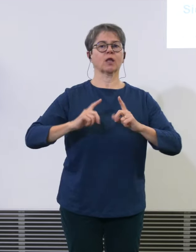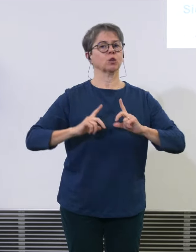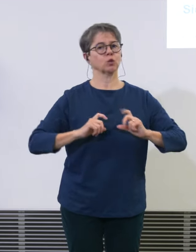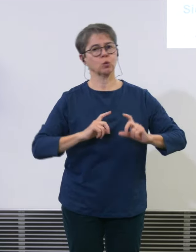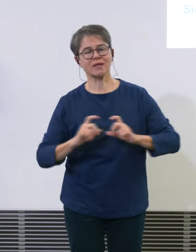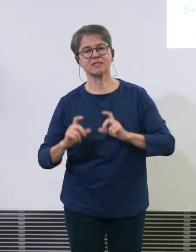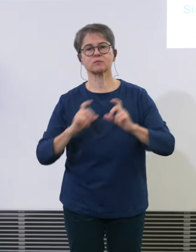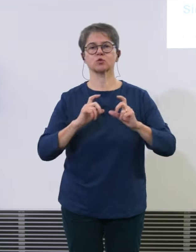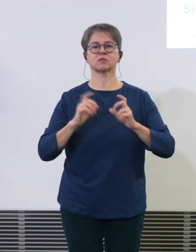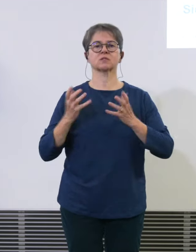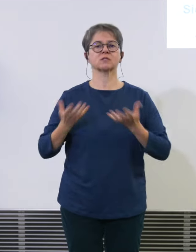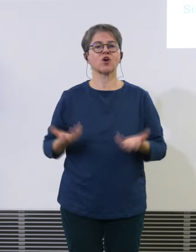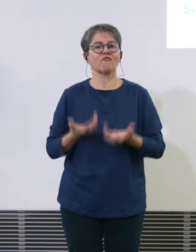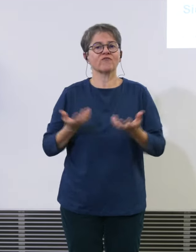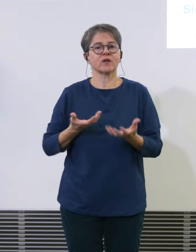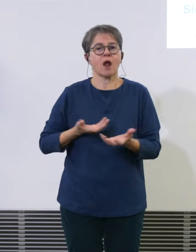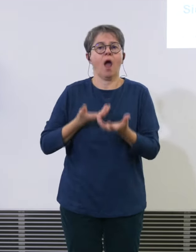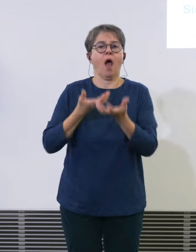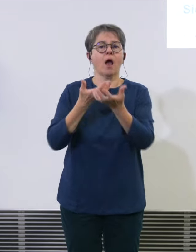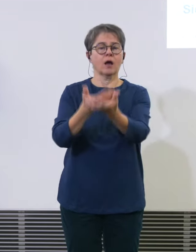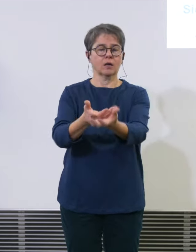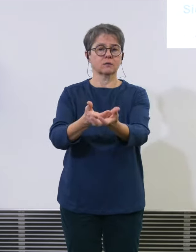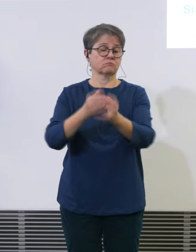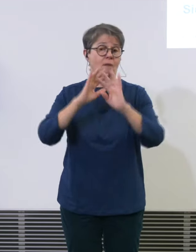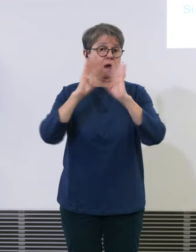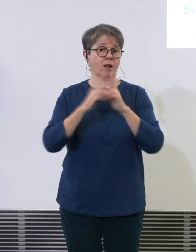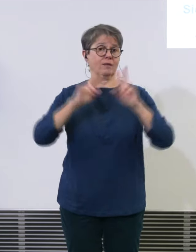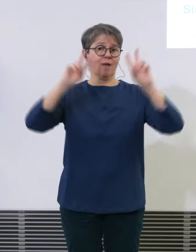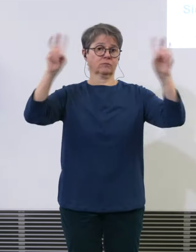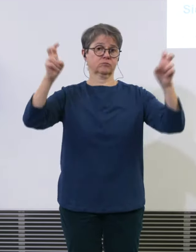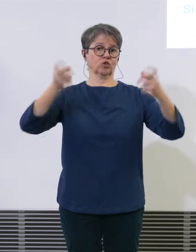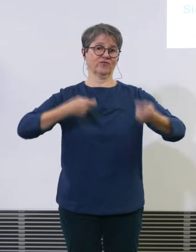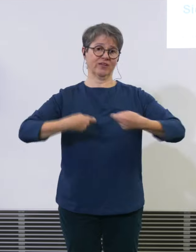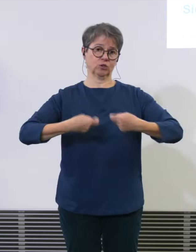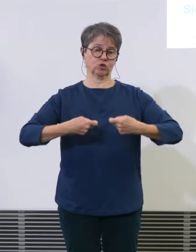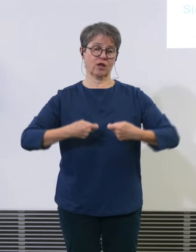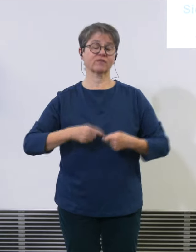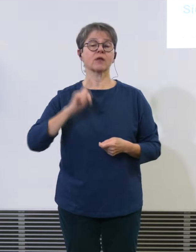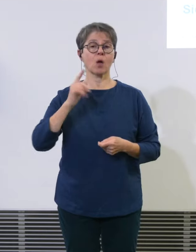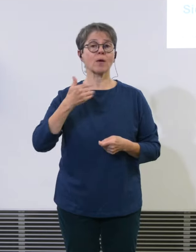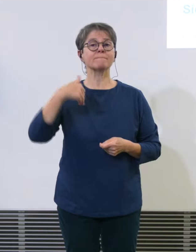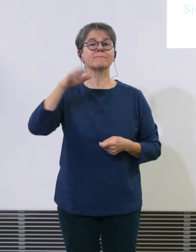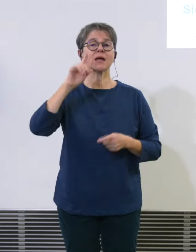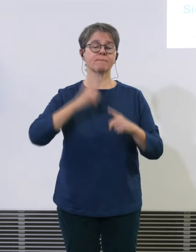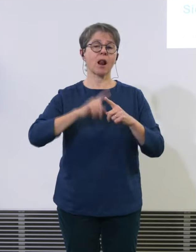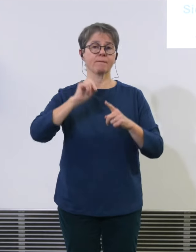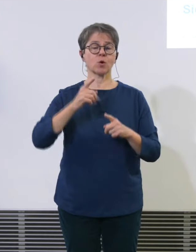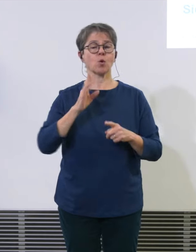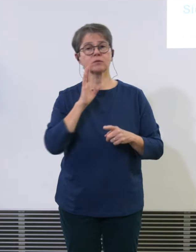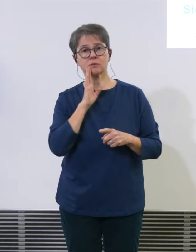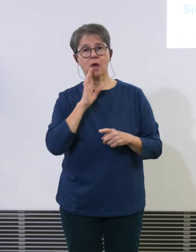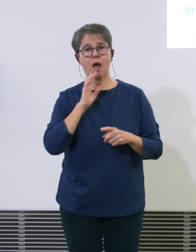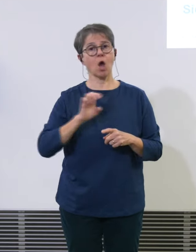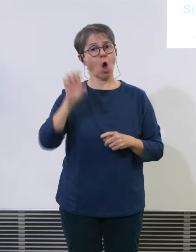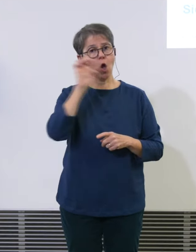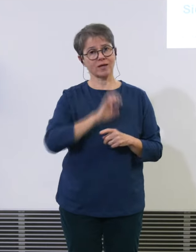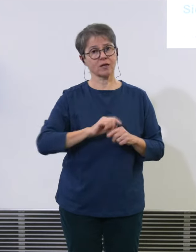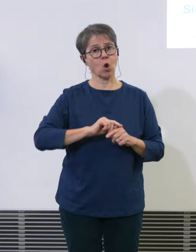generell und wir fliegen mehrmals täglich in die europäischen Metropolen meistens morgen mittag und abend